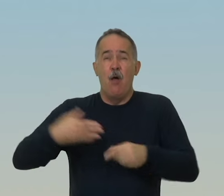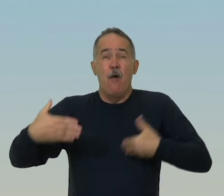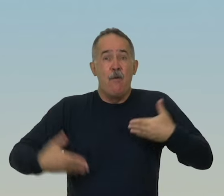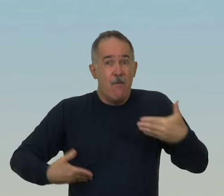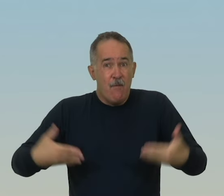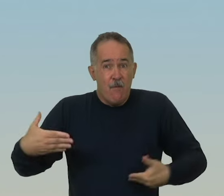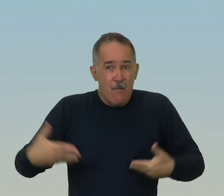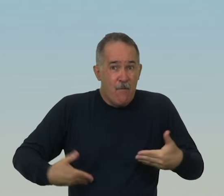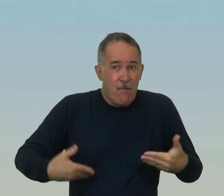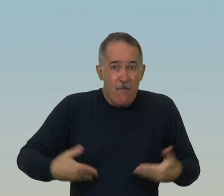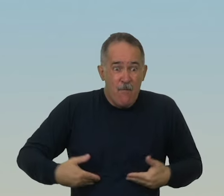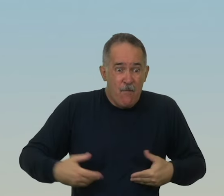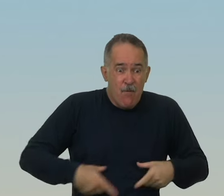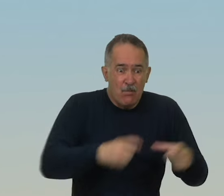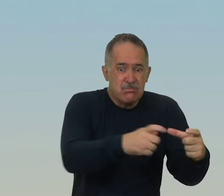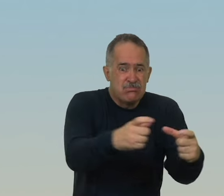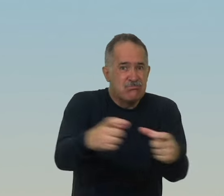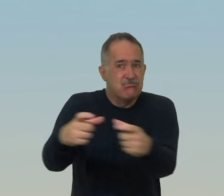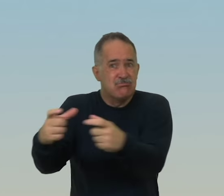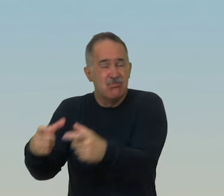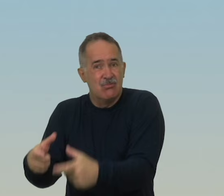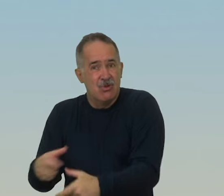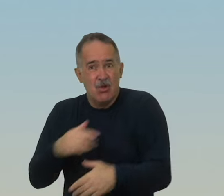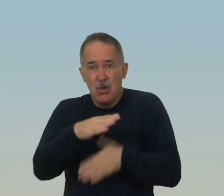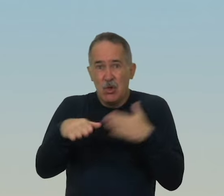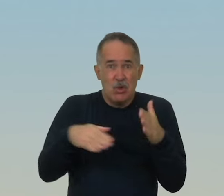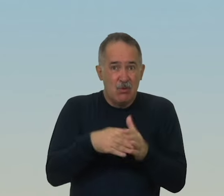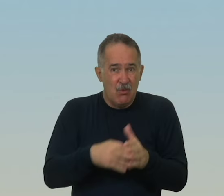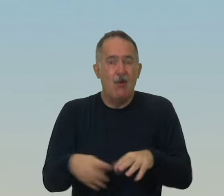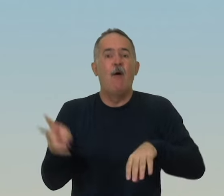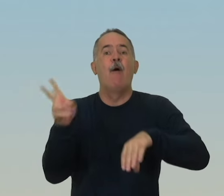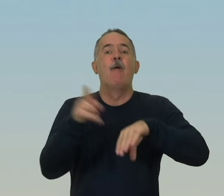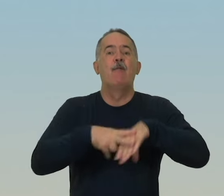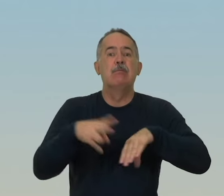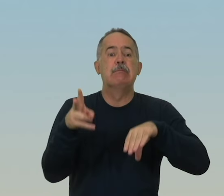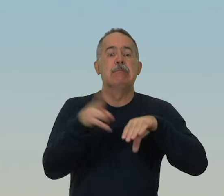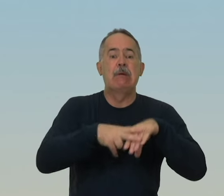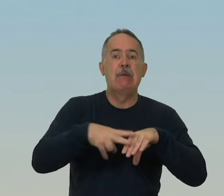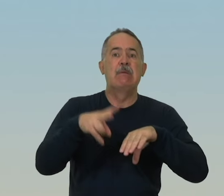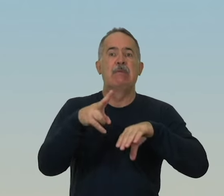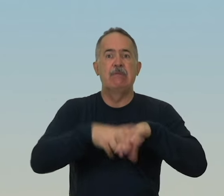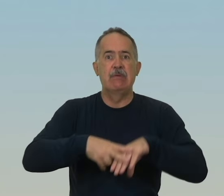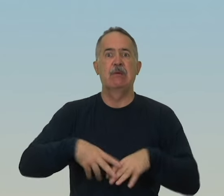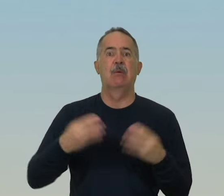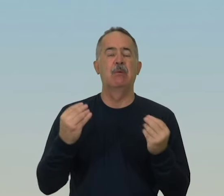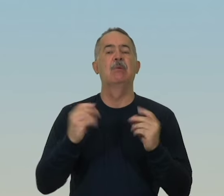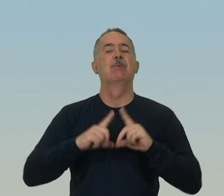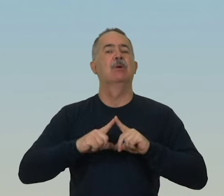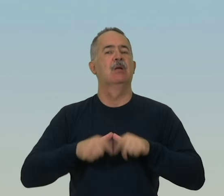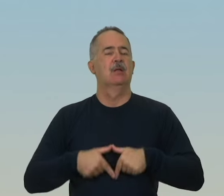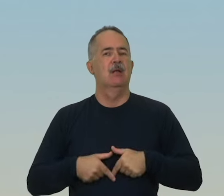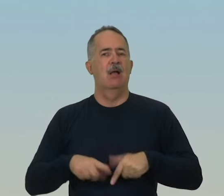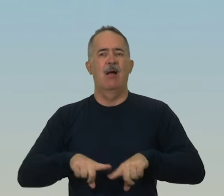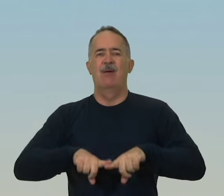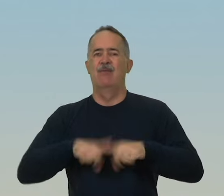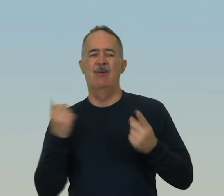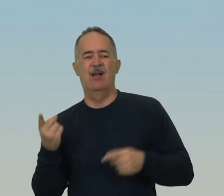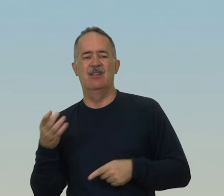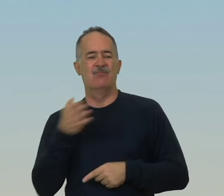em toda a região Havia muitas viúvas em Israel No entanto, a nenhuma